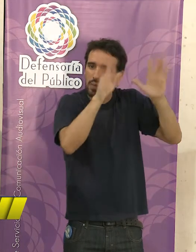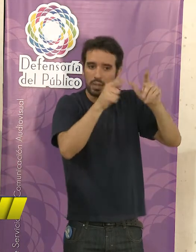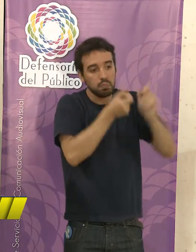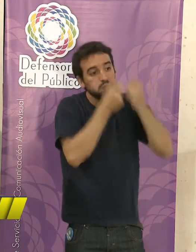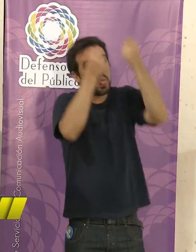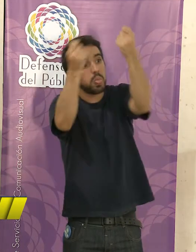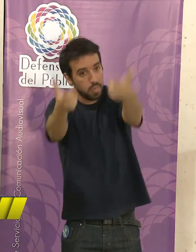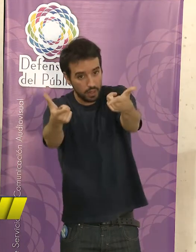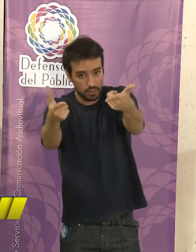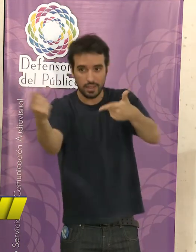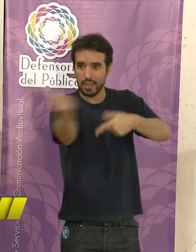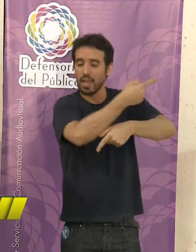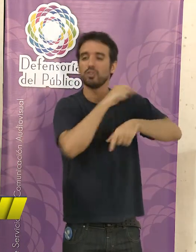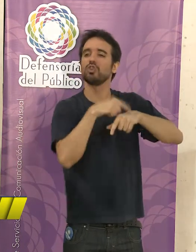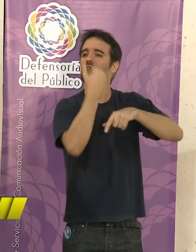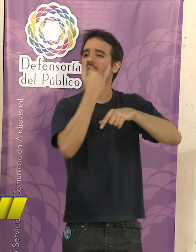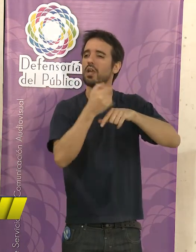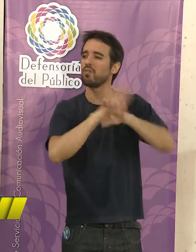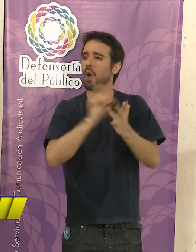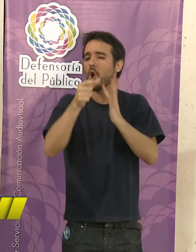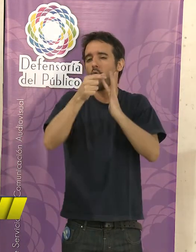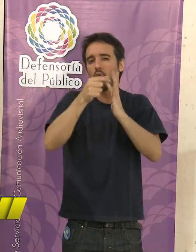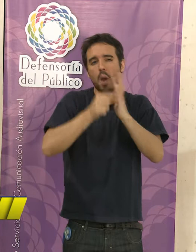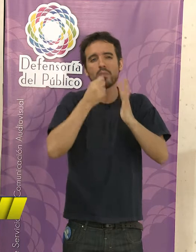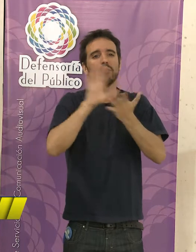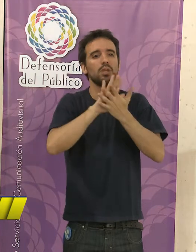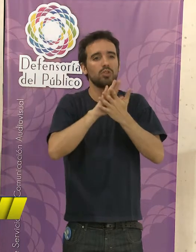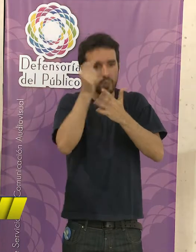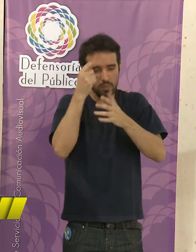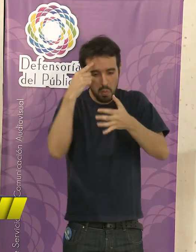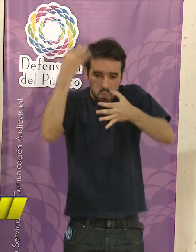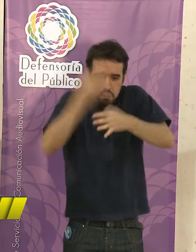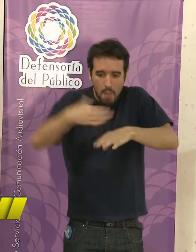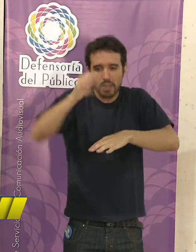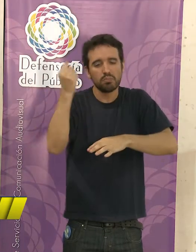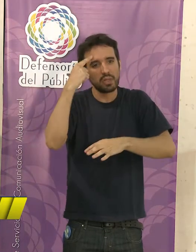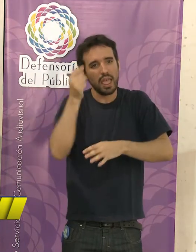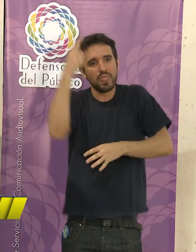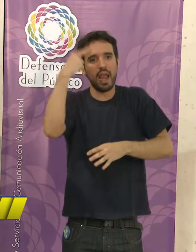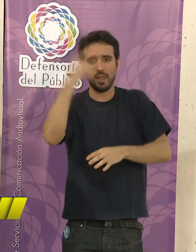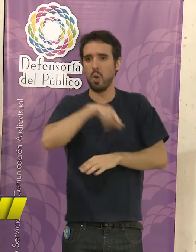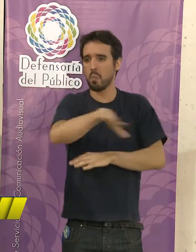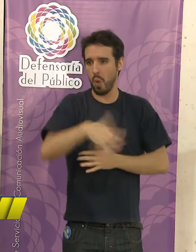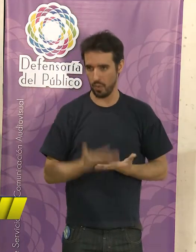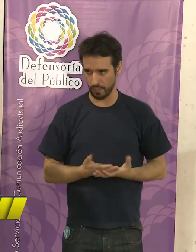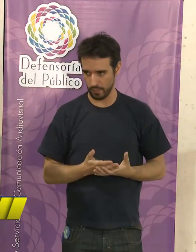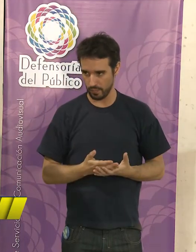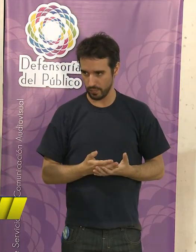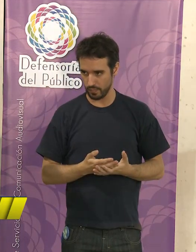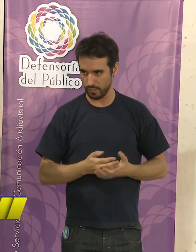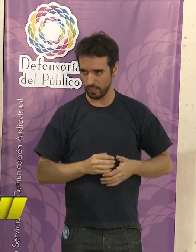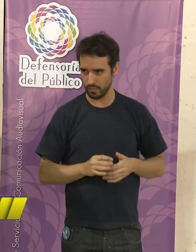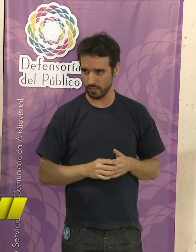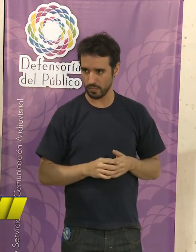ellos y estos poseen entonces un compromiso basado en los ideales democráticos de un pueblo. Lo que primordialmente se busca